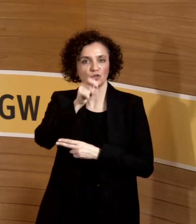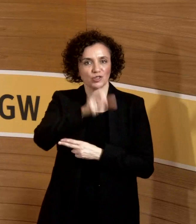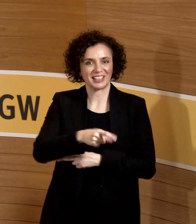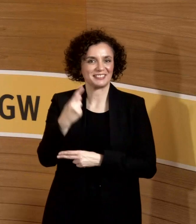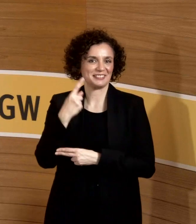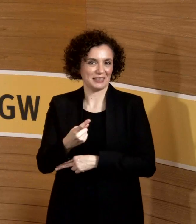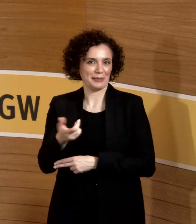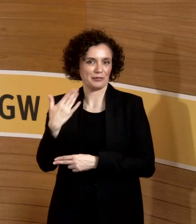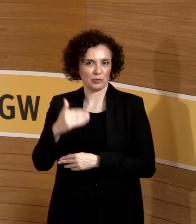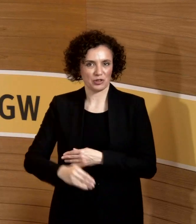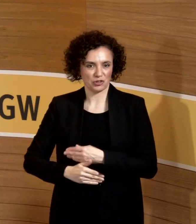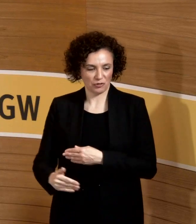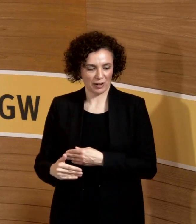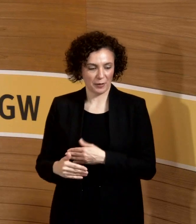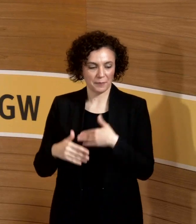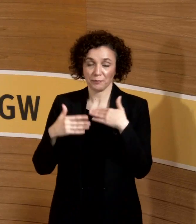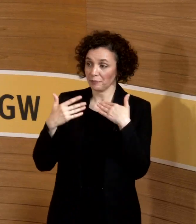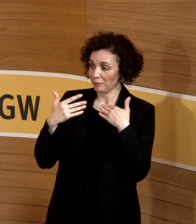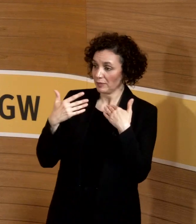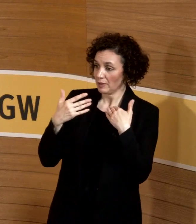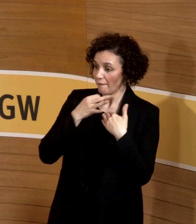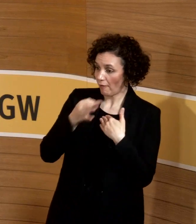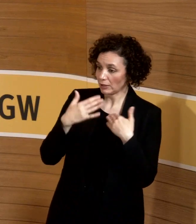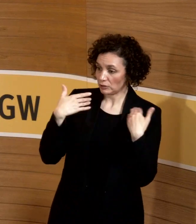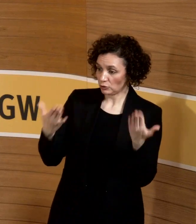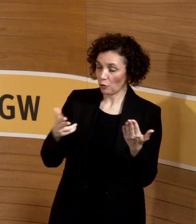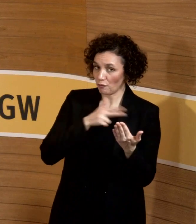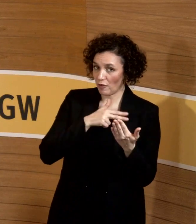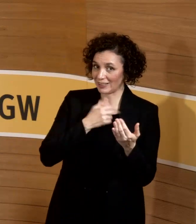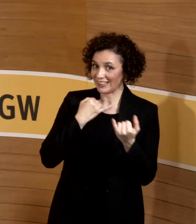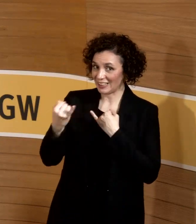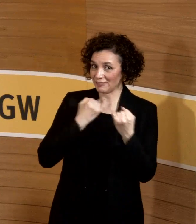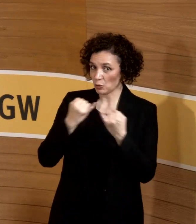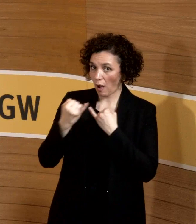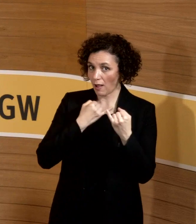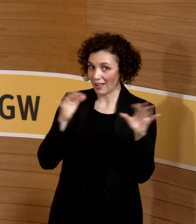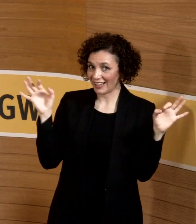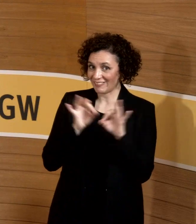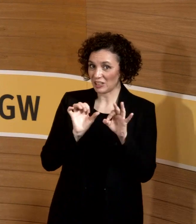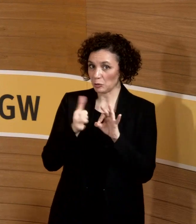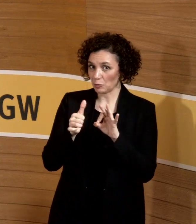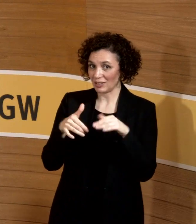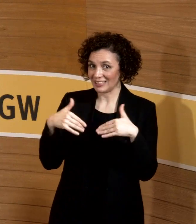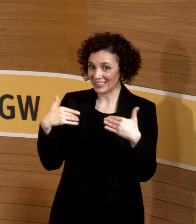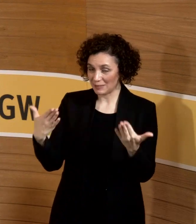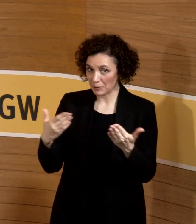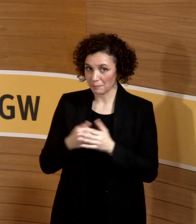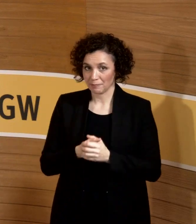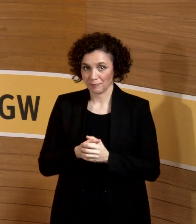Haben Sie denn so eine individuelle Gefährdungsbeurteilung bekommen? Der erste Zeitabschritt ist vor